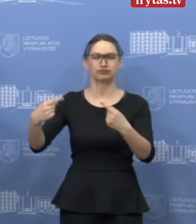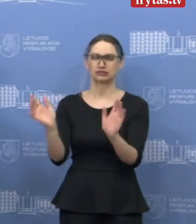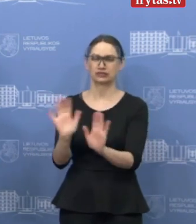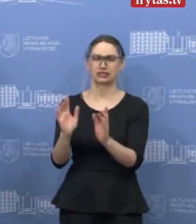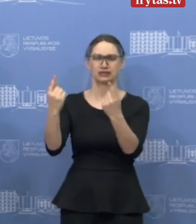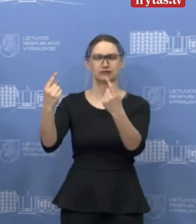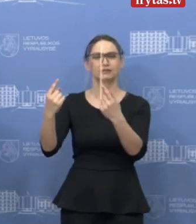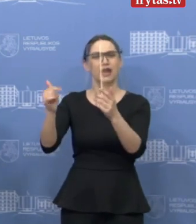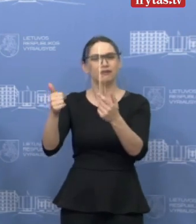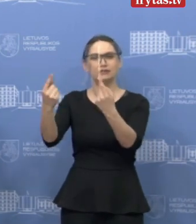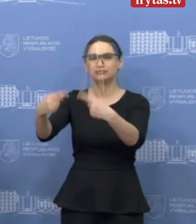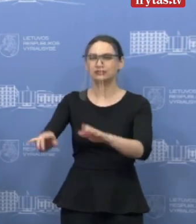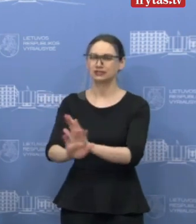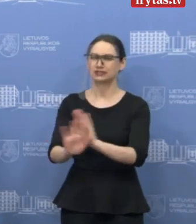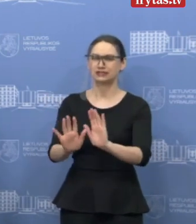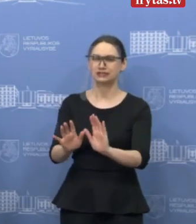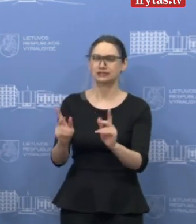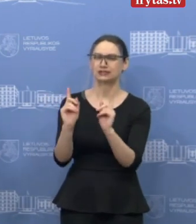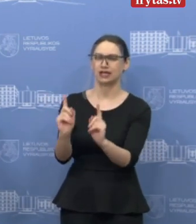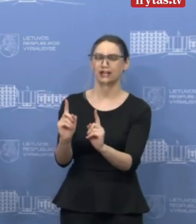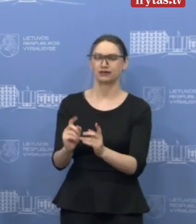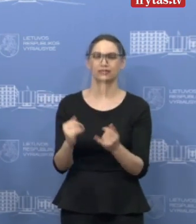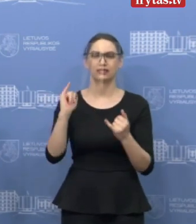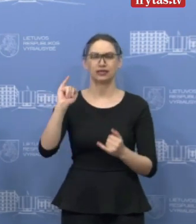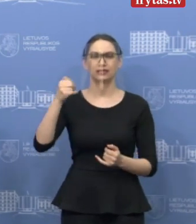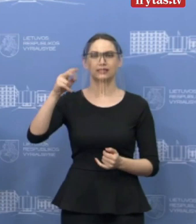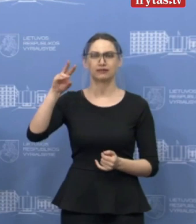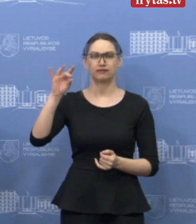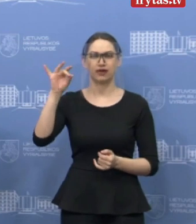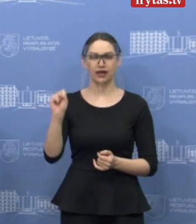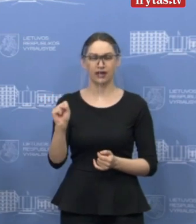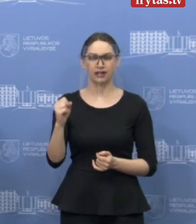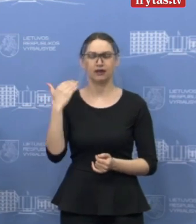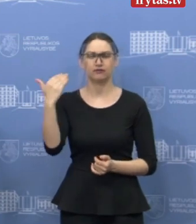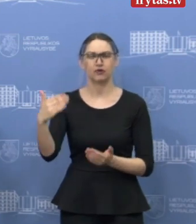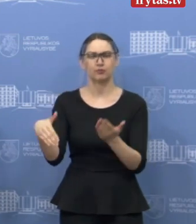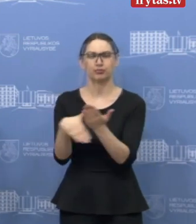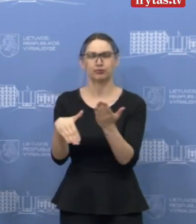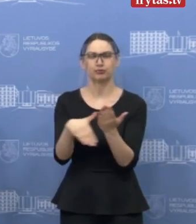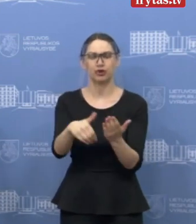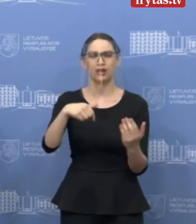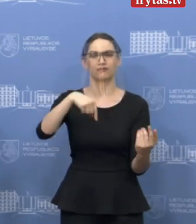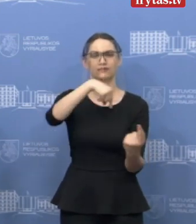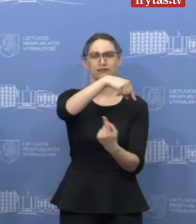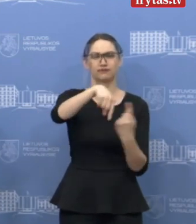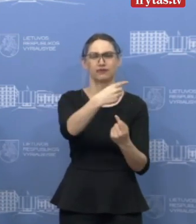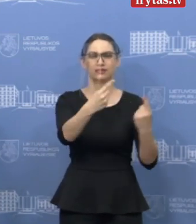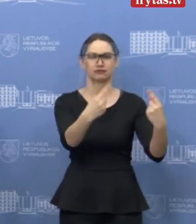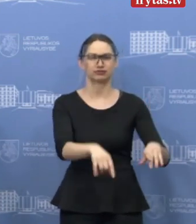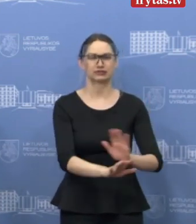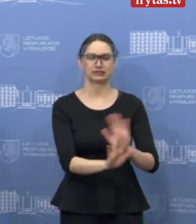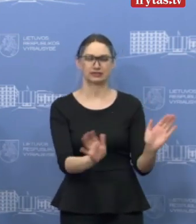Ir šiandien pristatome Invegos priemonės, kurios pirmiausia skritos įmonių likvidumui užtikrinti.